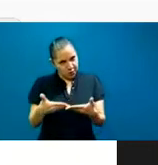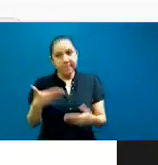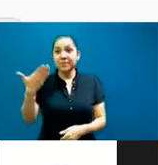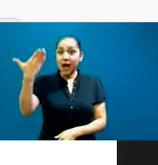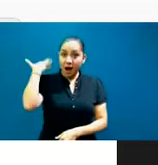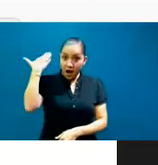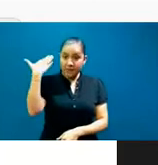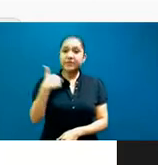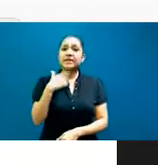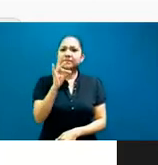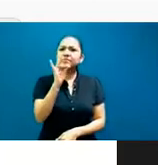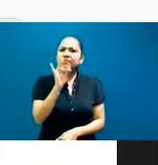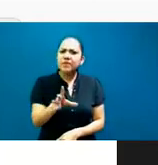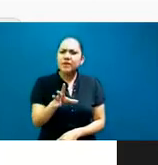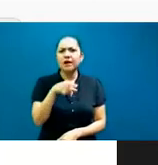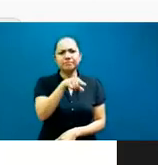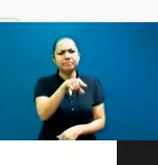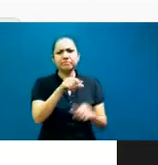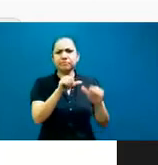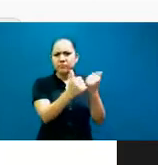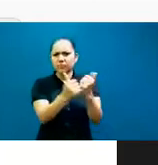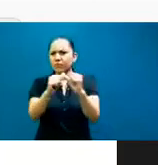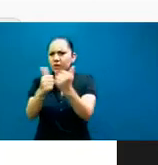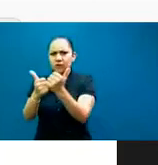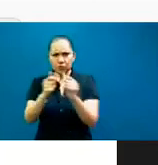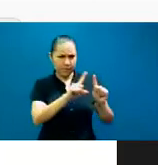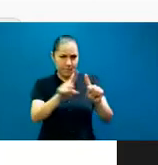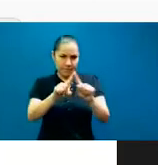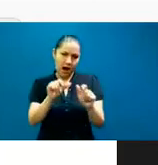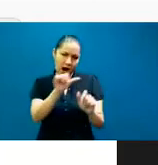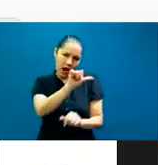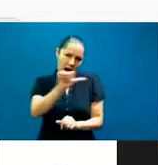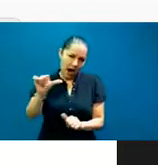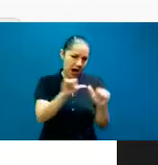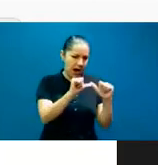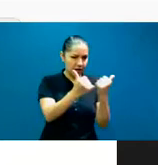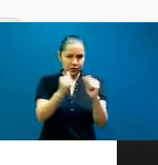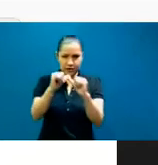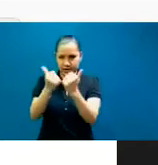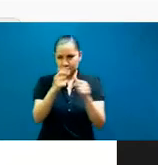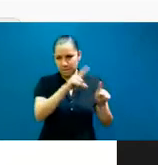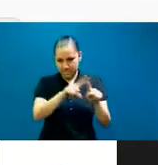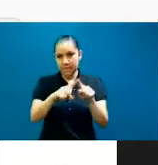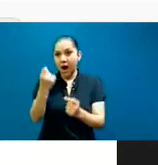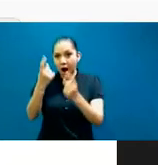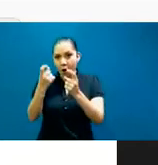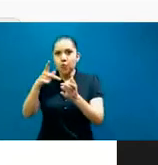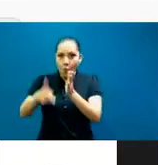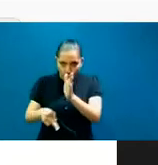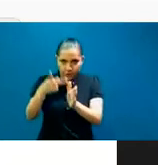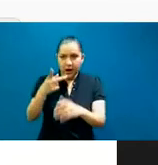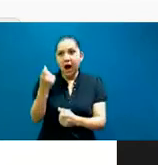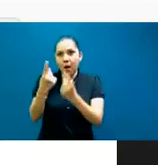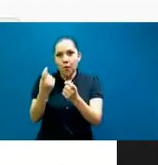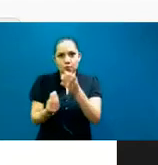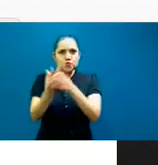estuvieron las asociaciones, algunas de las que se repiten aquí y otras que hoy no están. Pero